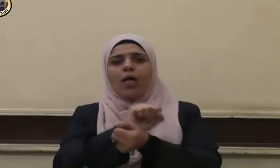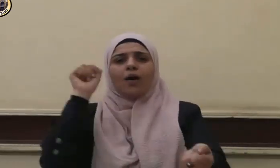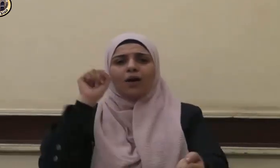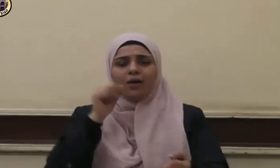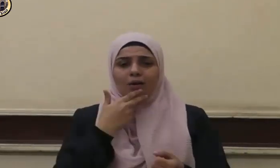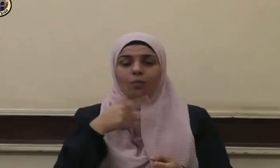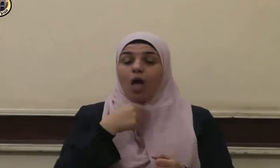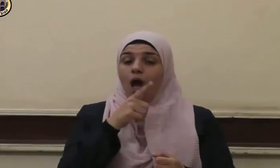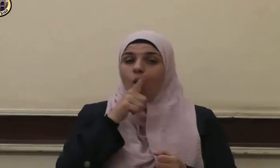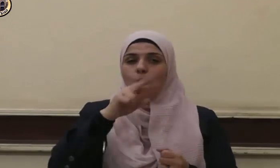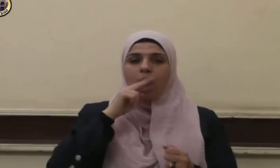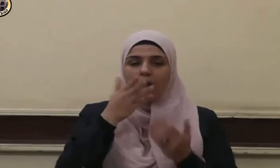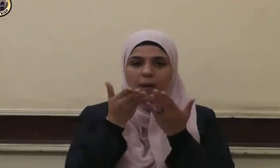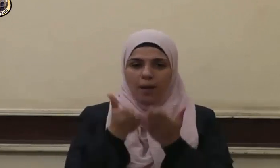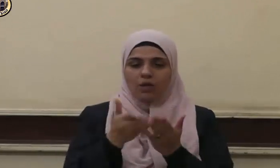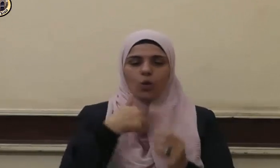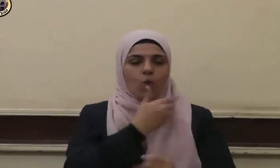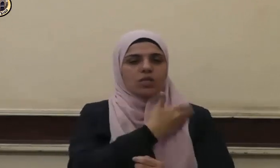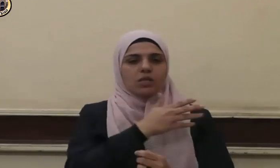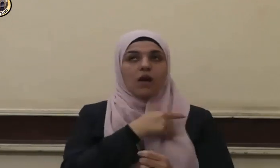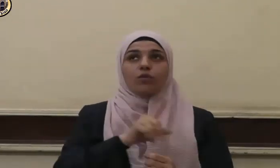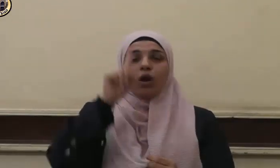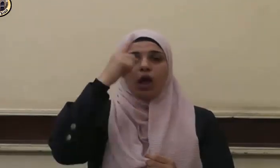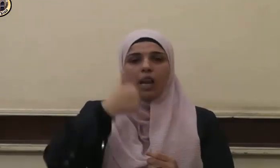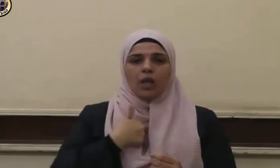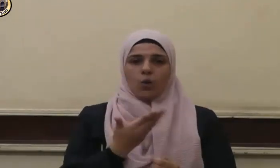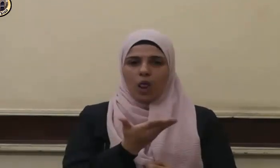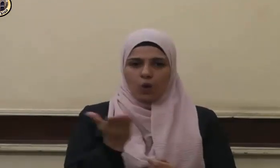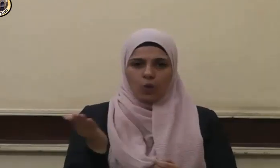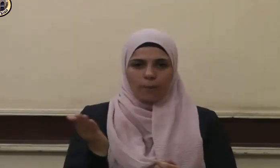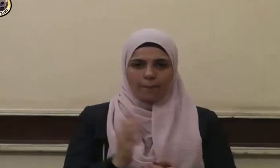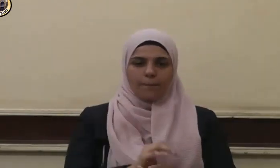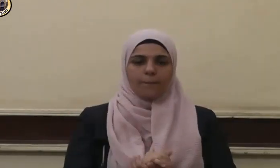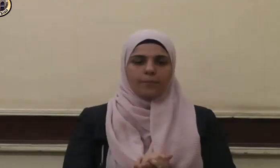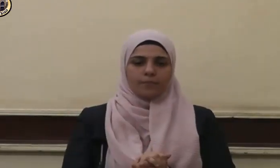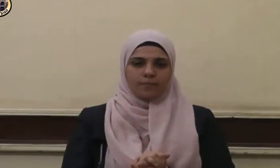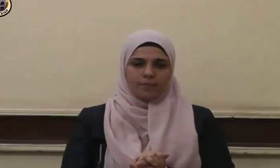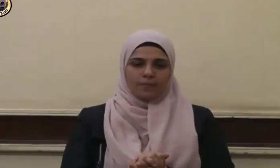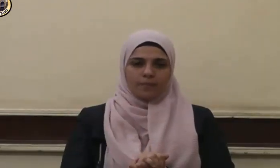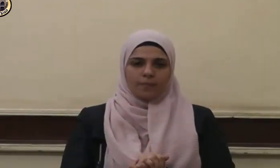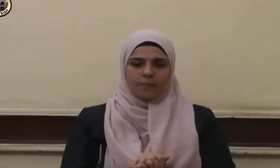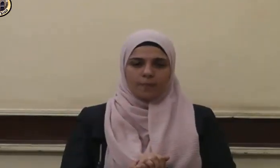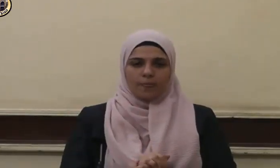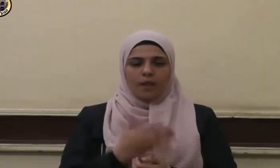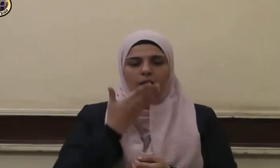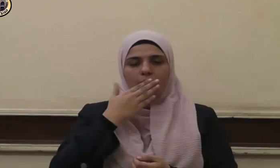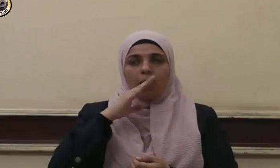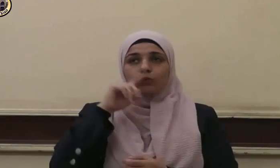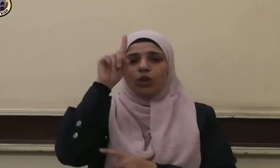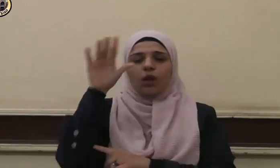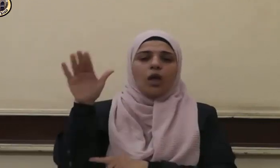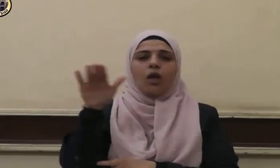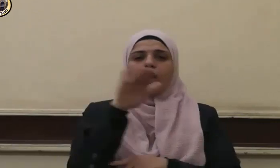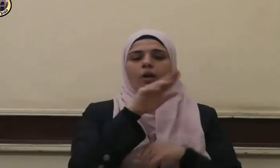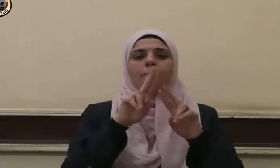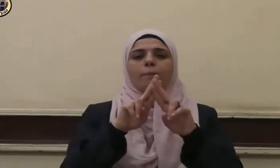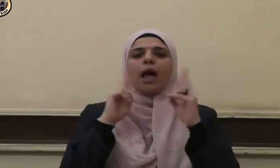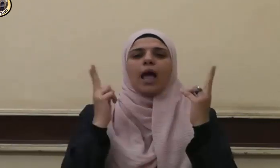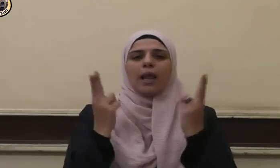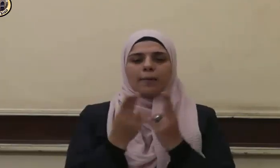أقول قولي هذا وأستغفر الله لي ولكم الحمد لله رب